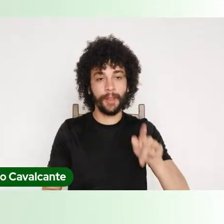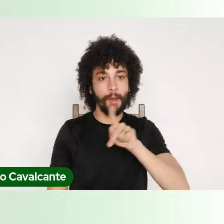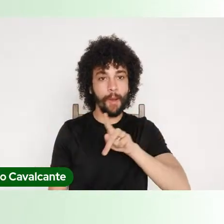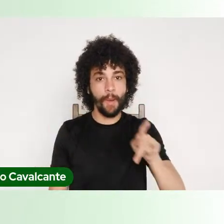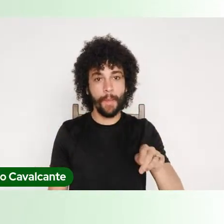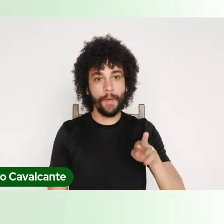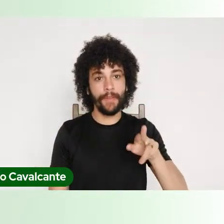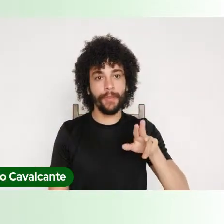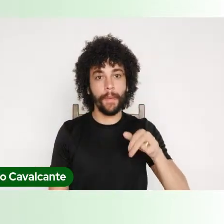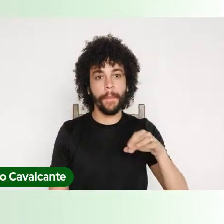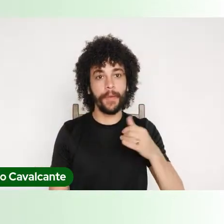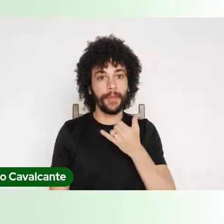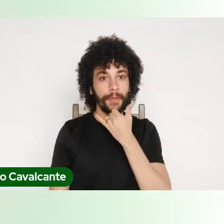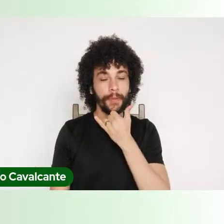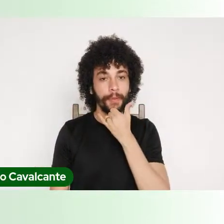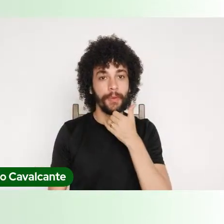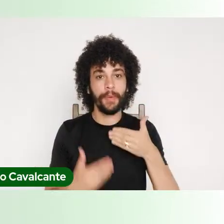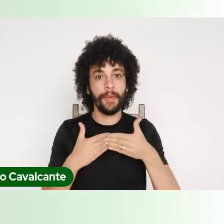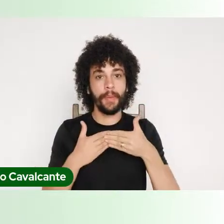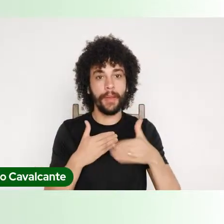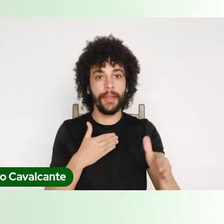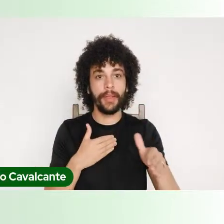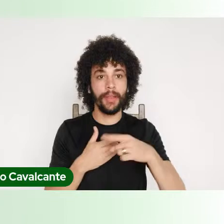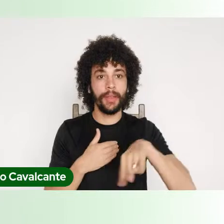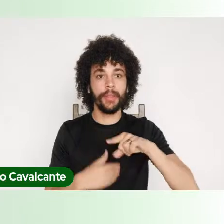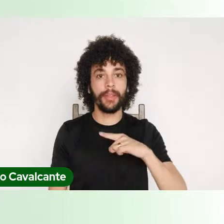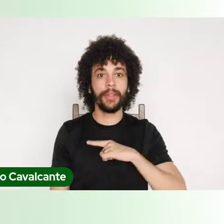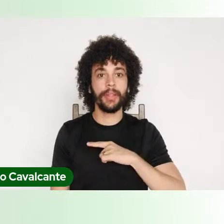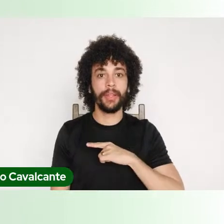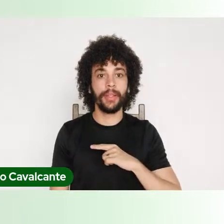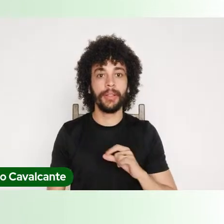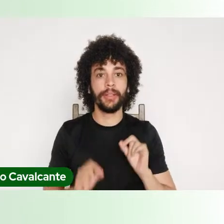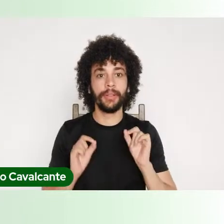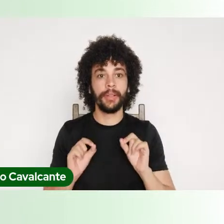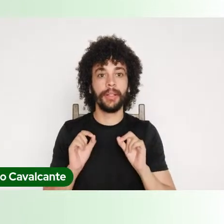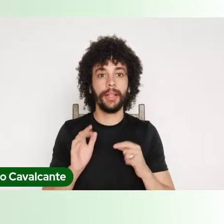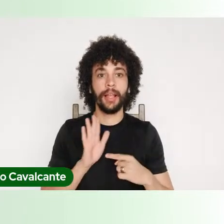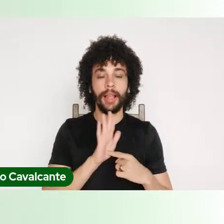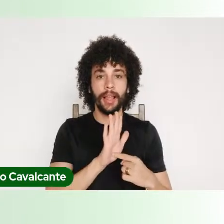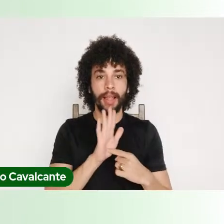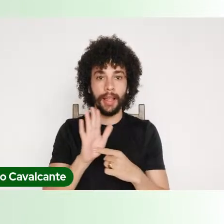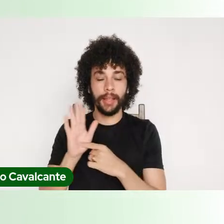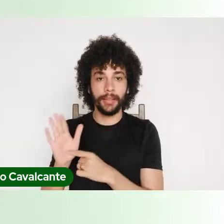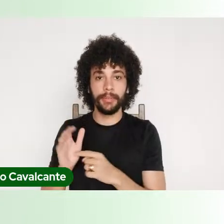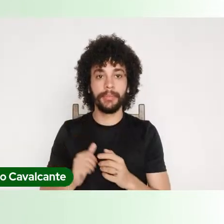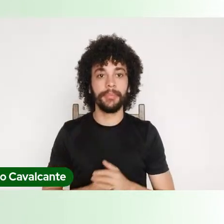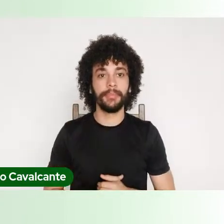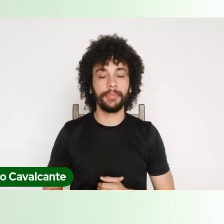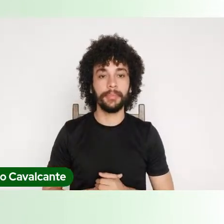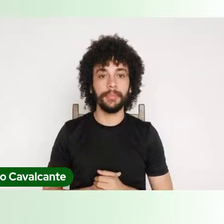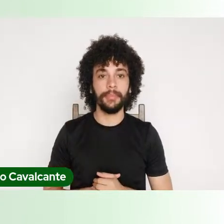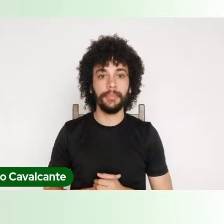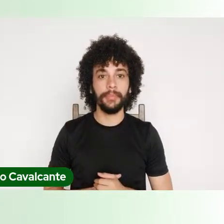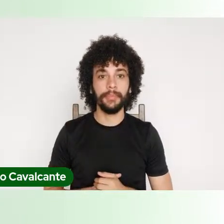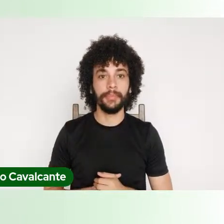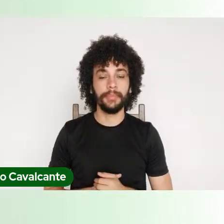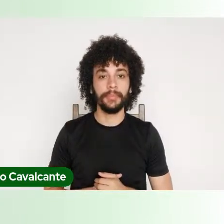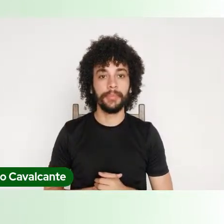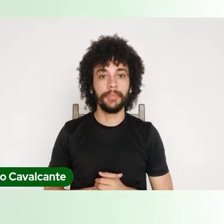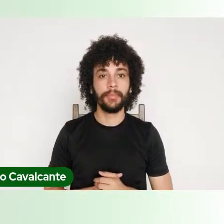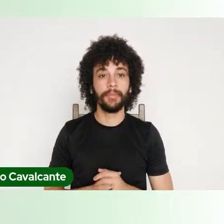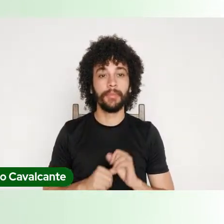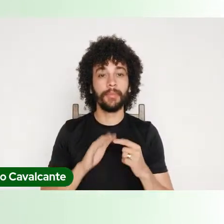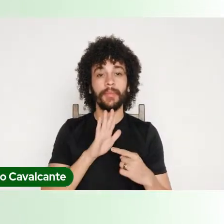desculpem, a partir de agora nós teremos as apresentações na sessão plenária, as sessões plenárias,